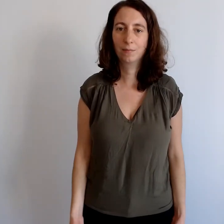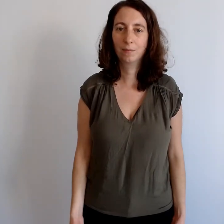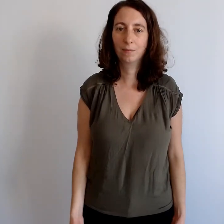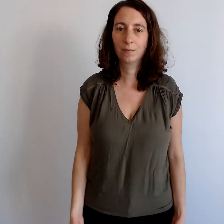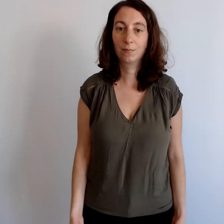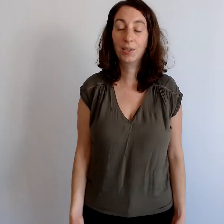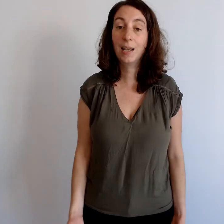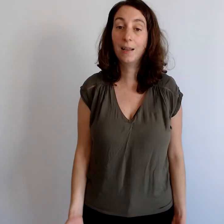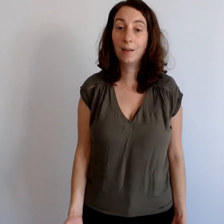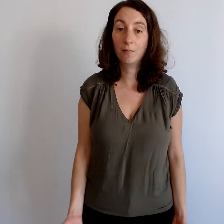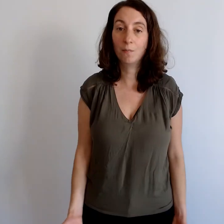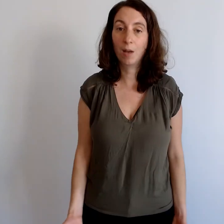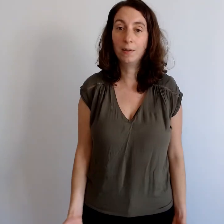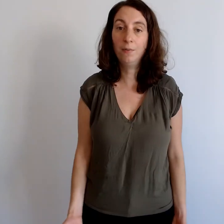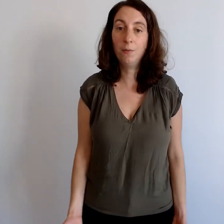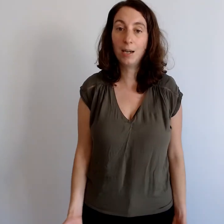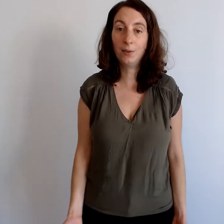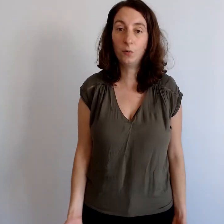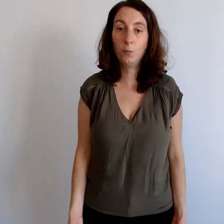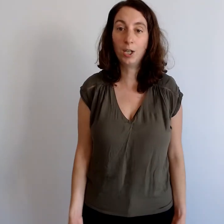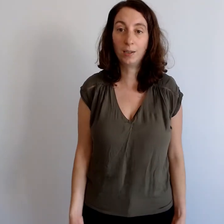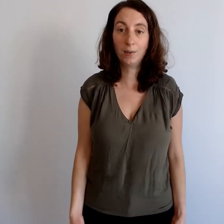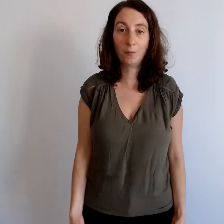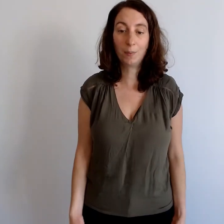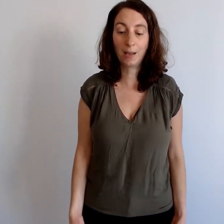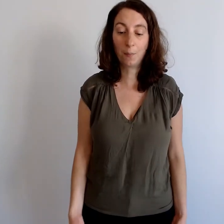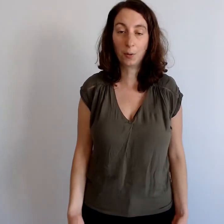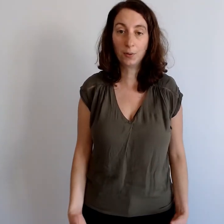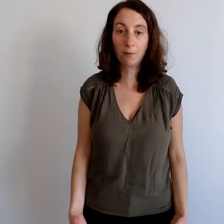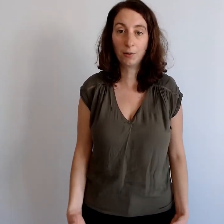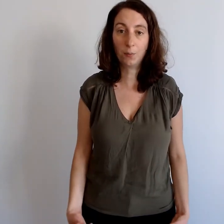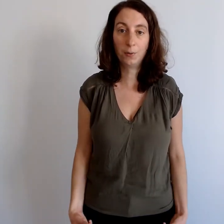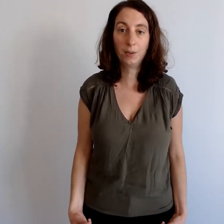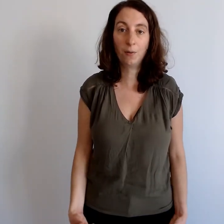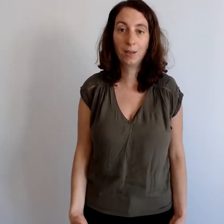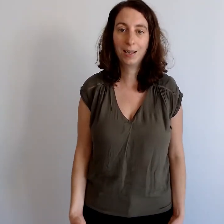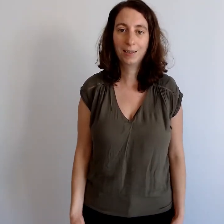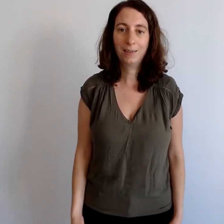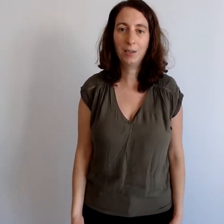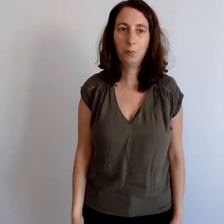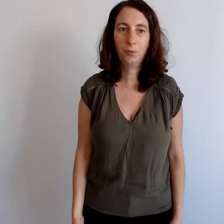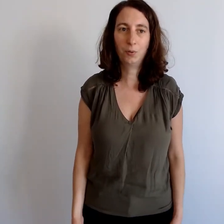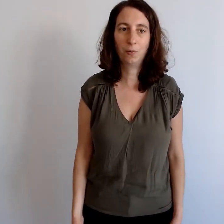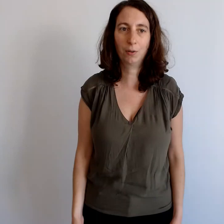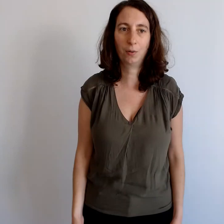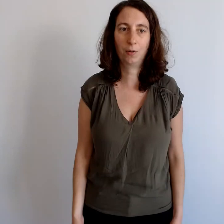C'est très individuel et subjectif, mais c'est important d'avoir ce petit temps d'écoute de votre corps.